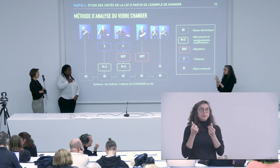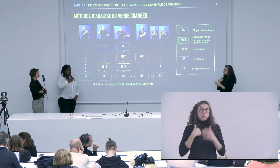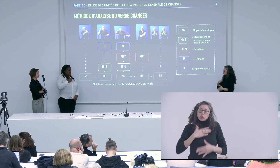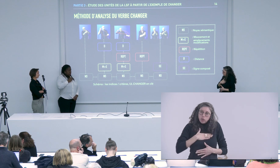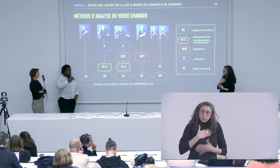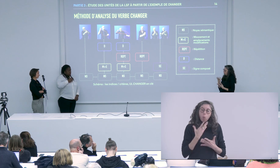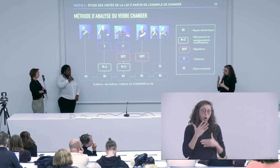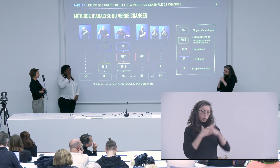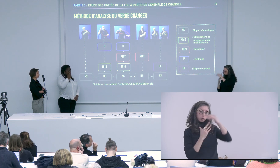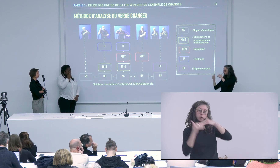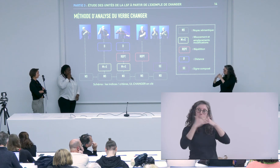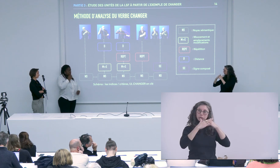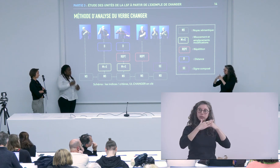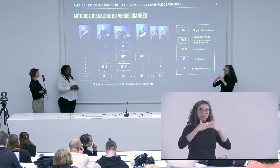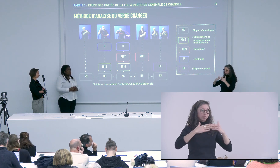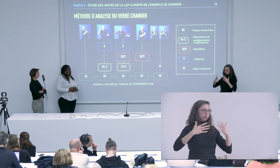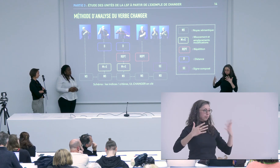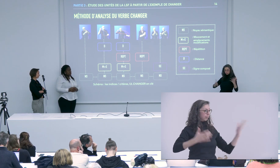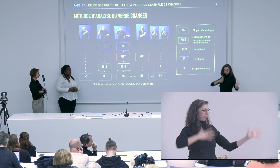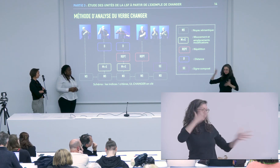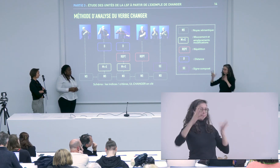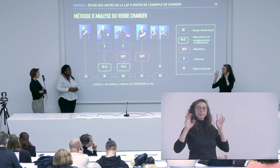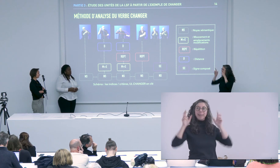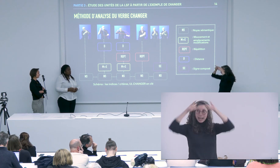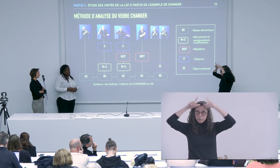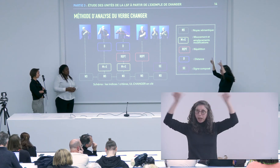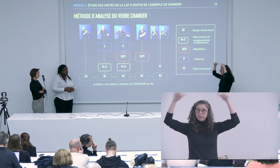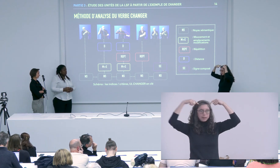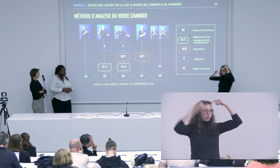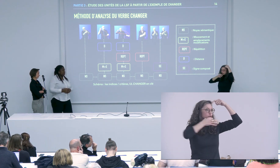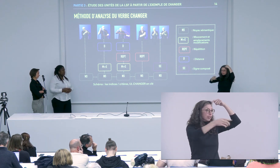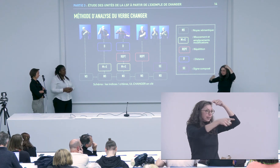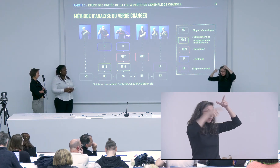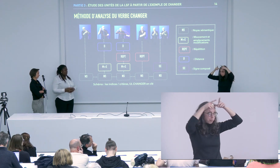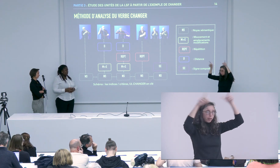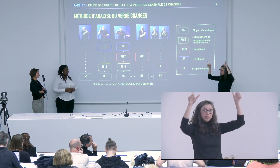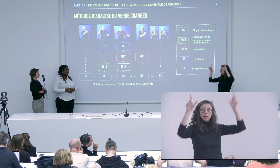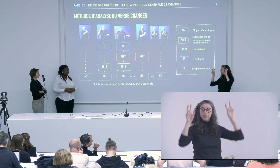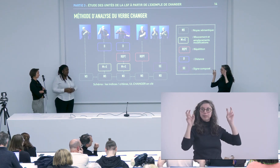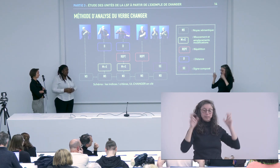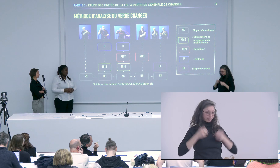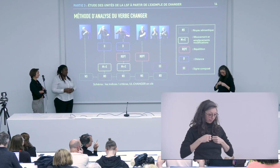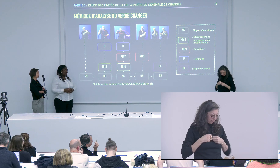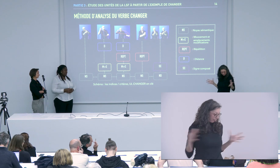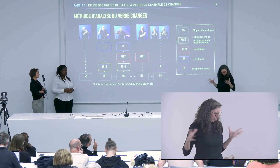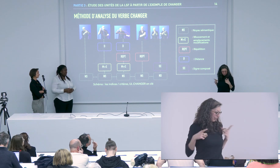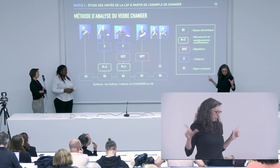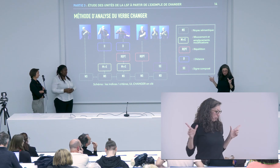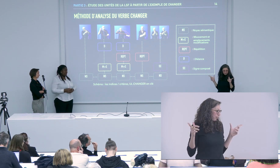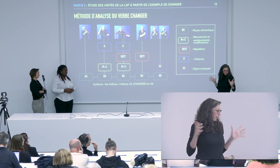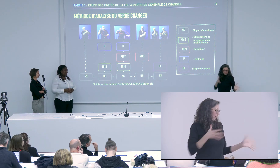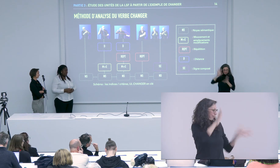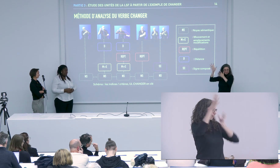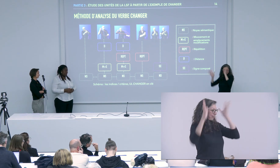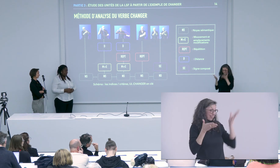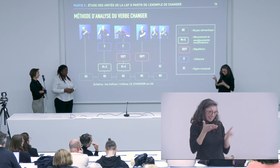cela dit vos remarques sont vraiment très intéressantes mais ce que je voyais ce que je voulais voir c'était la liberté tout à l'heure comme Jean